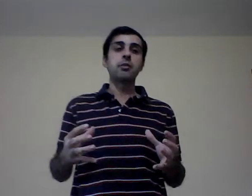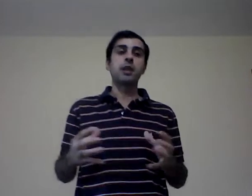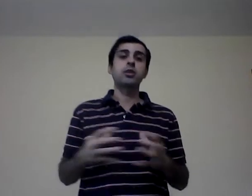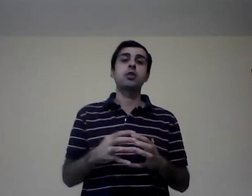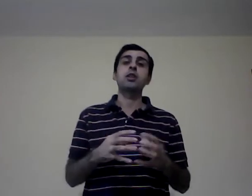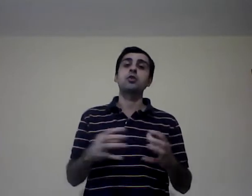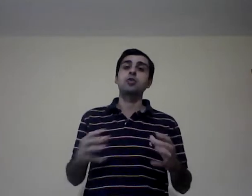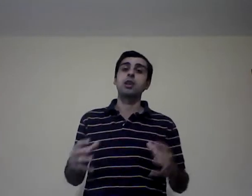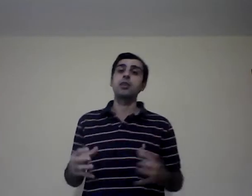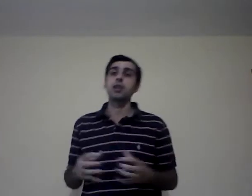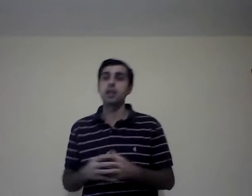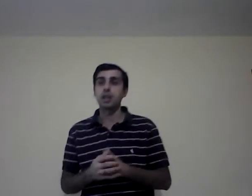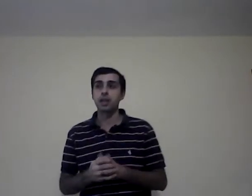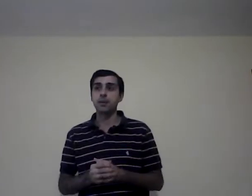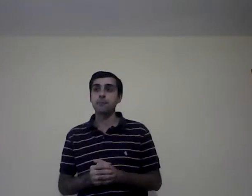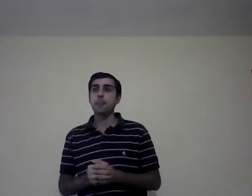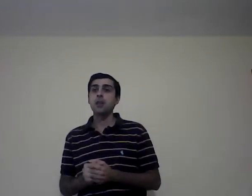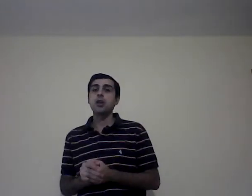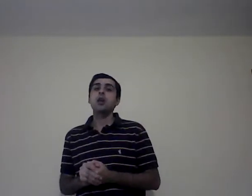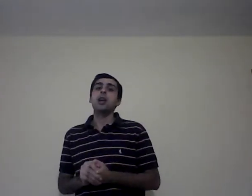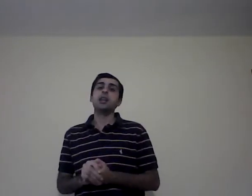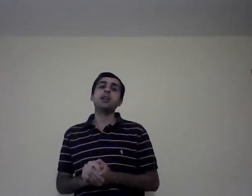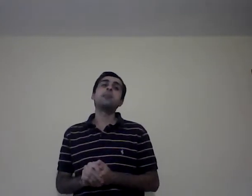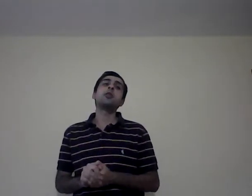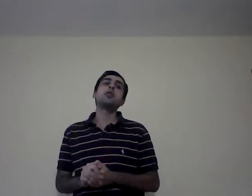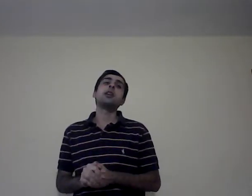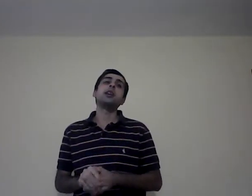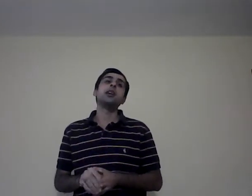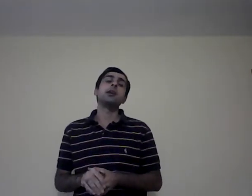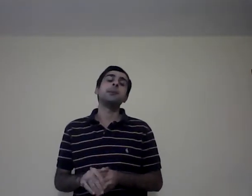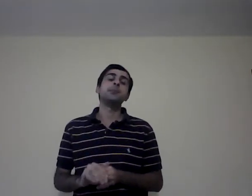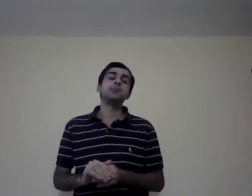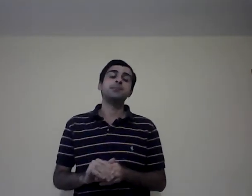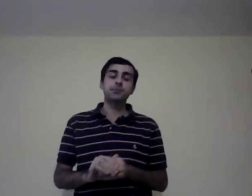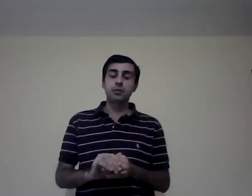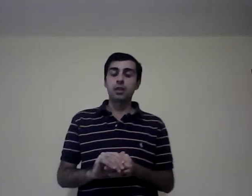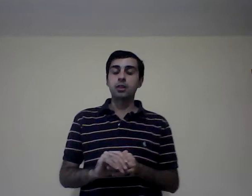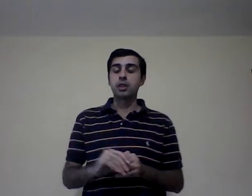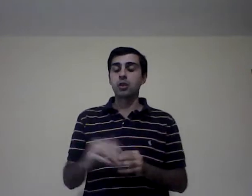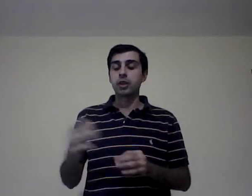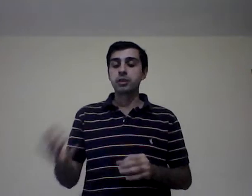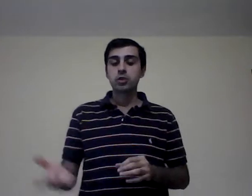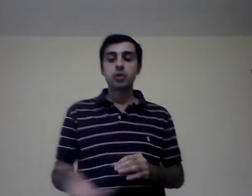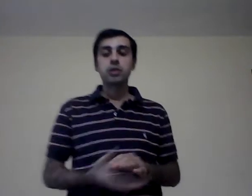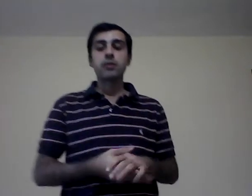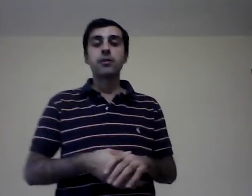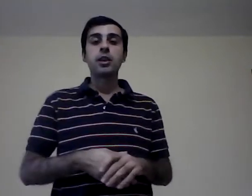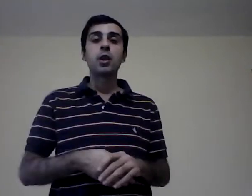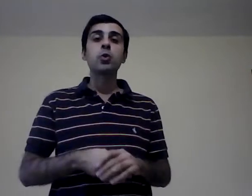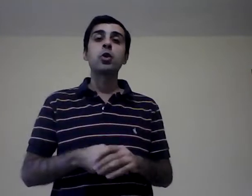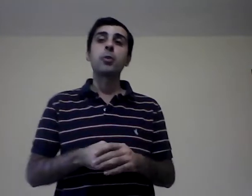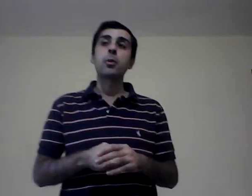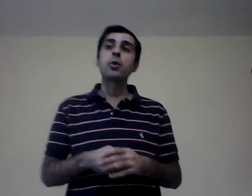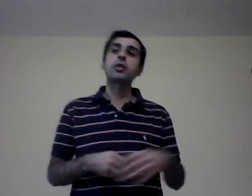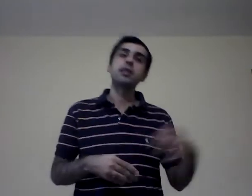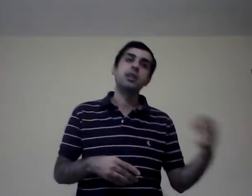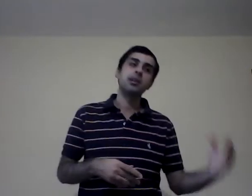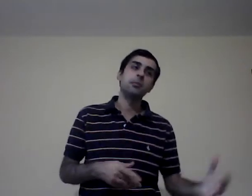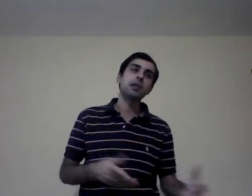Para toda la sociedad en general. Ejemplos de organizaciones sin fines de lucro podemos decir, IRIPIS,